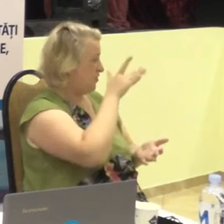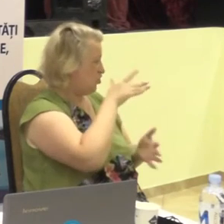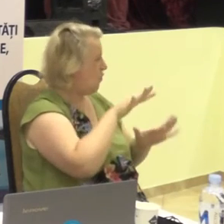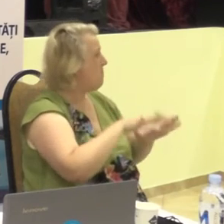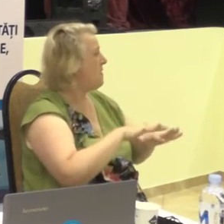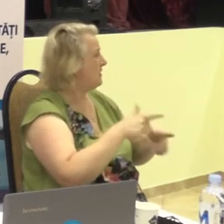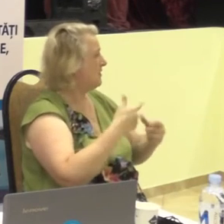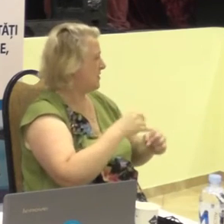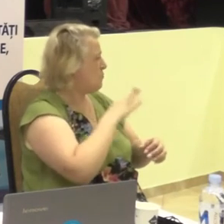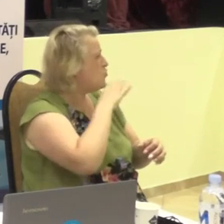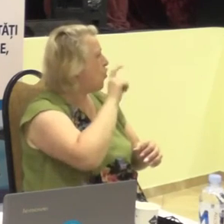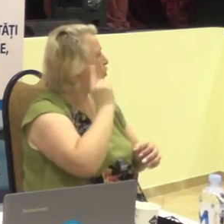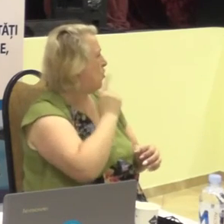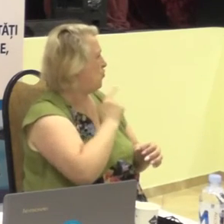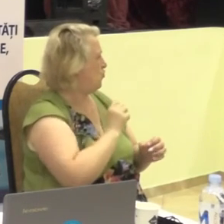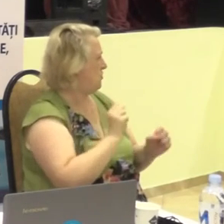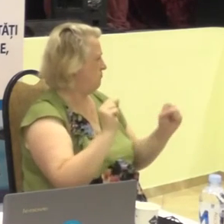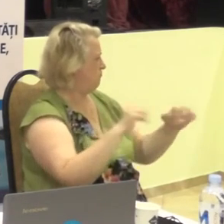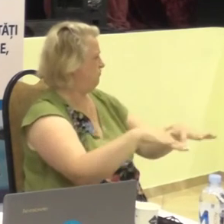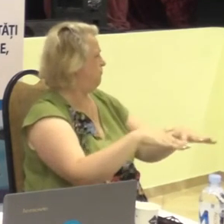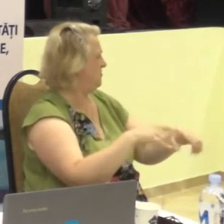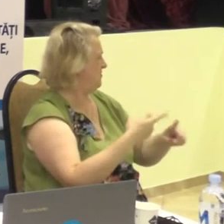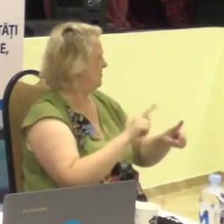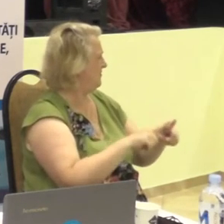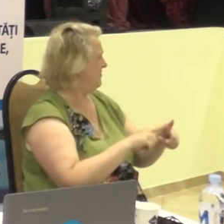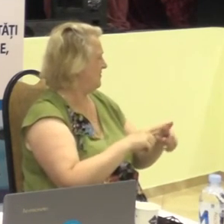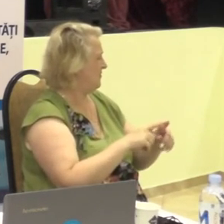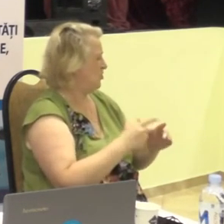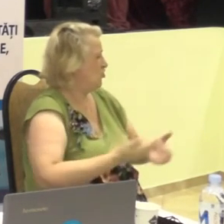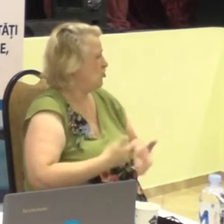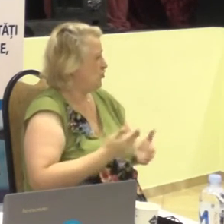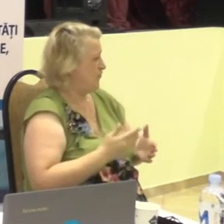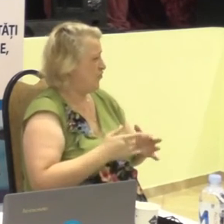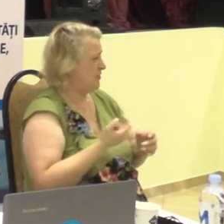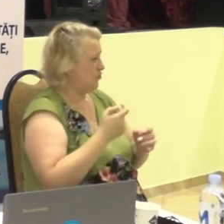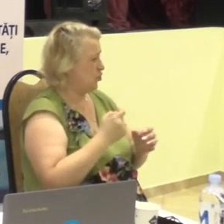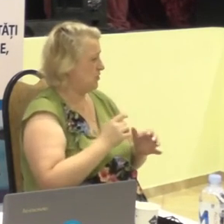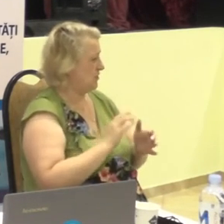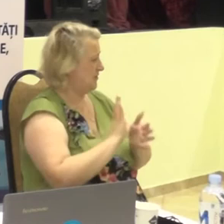unde ei locuiesc.